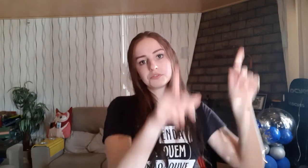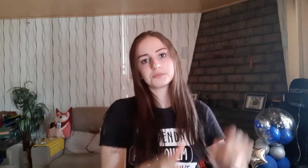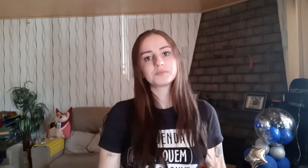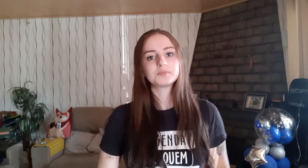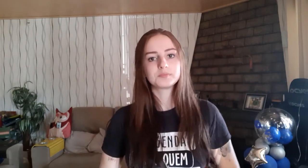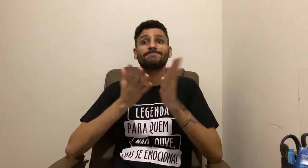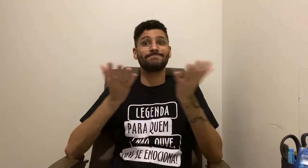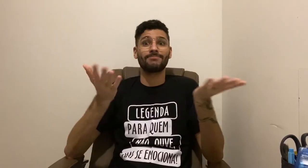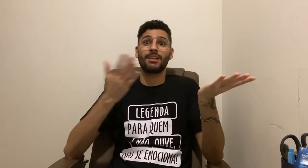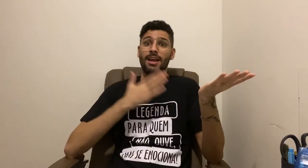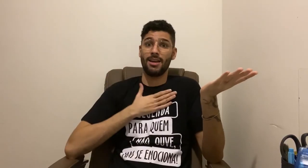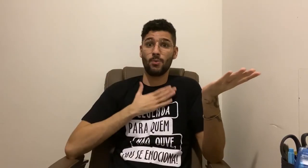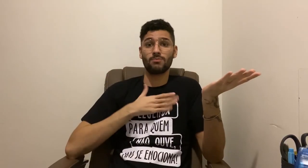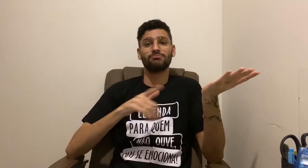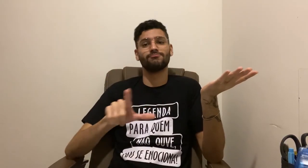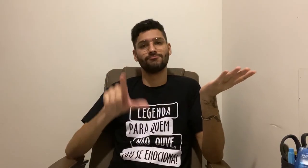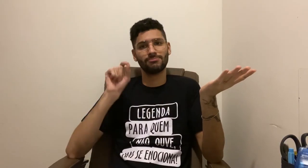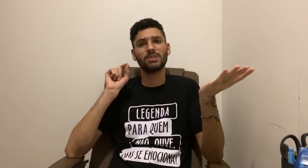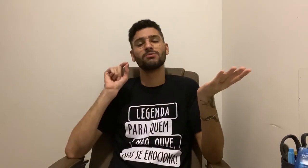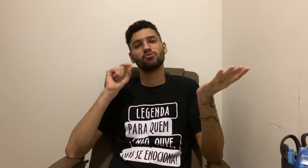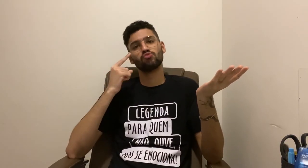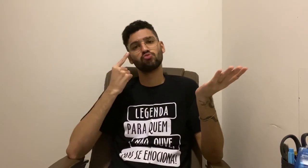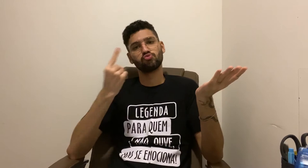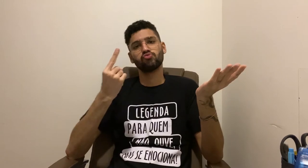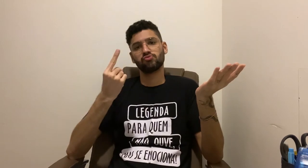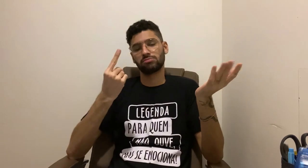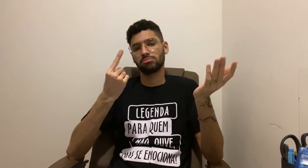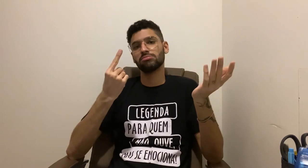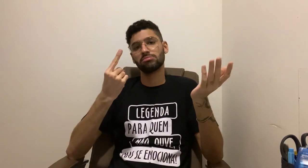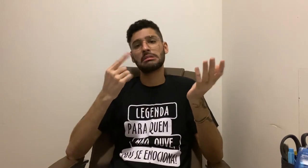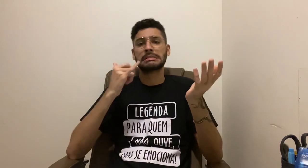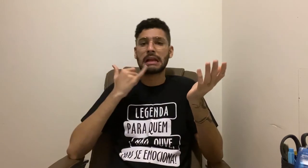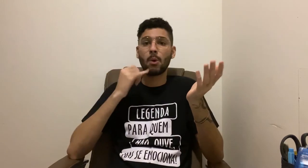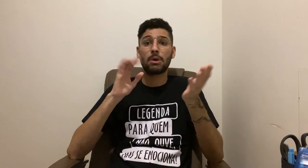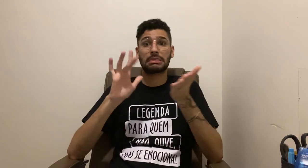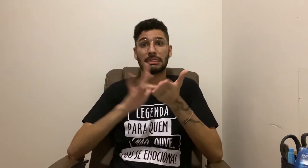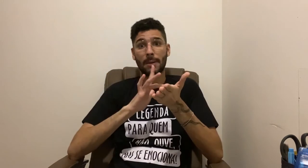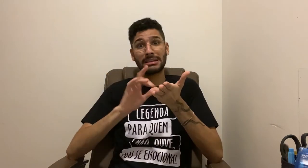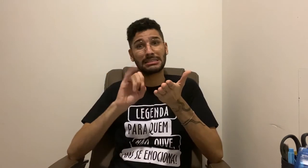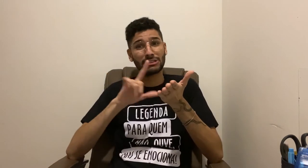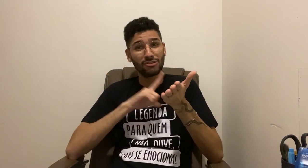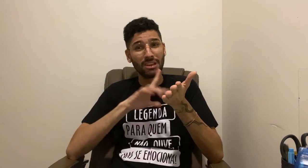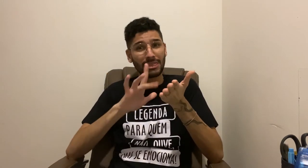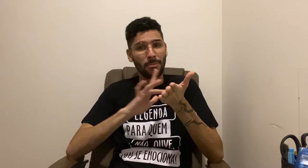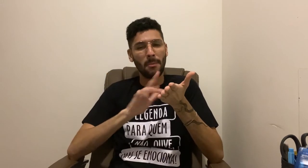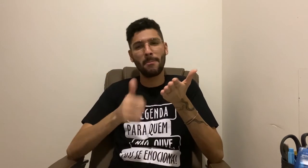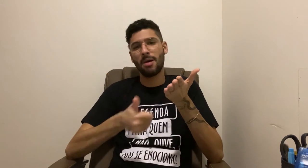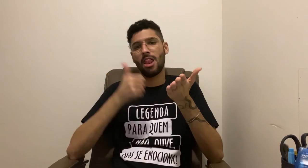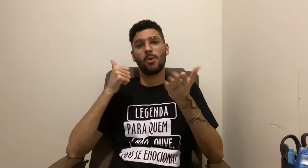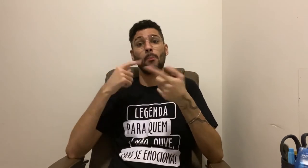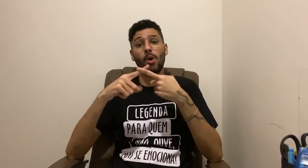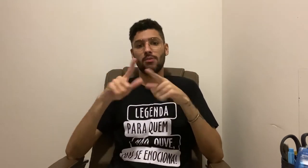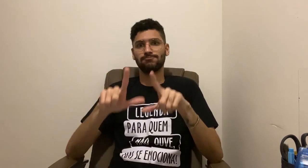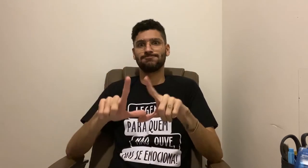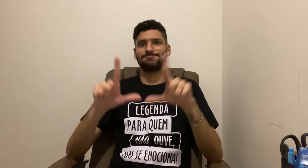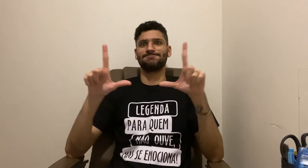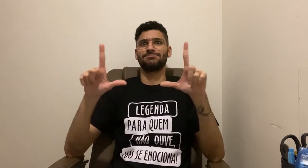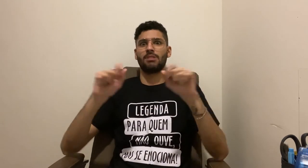então eu prefiro uma única câmera com celular ou tablet se for o tablet